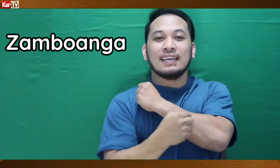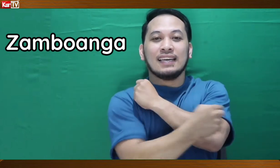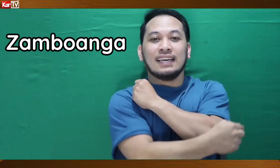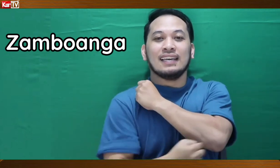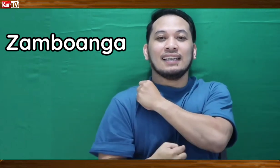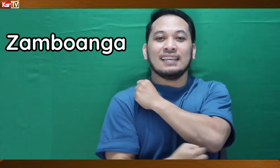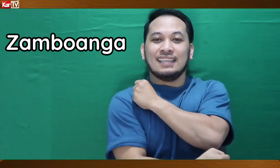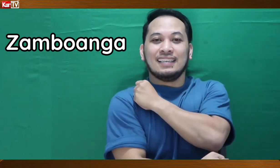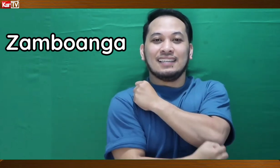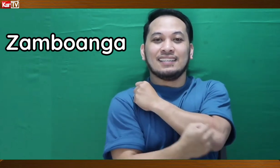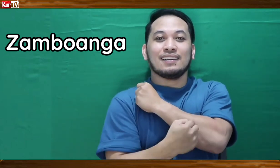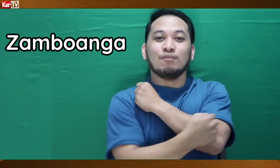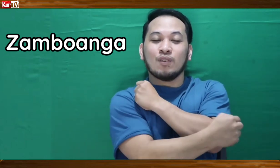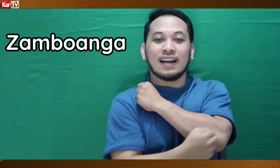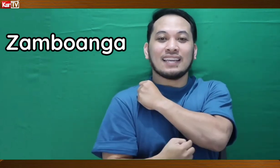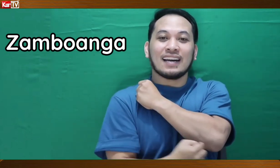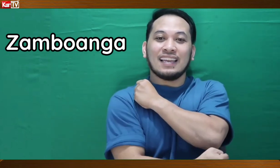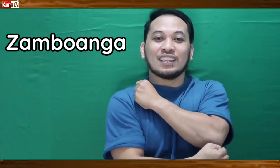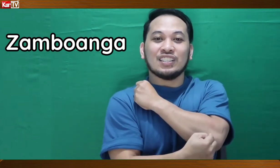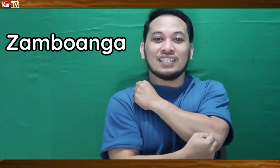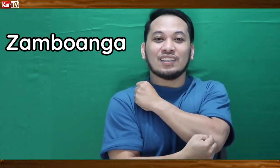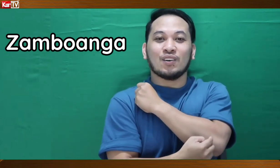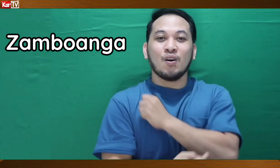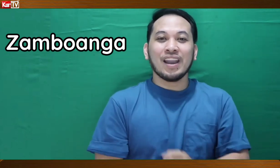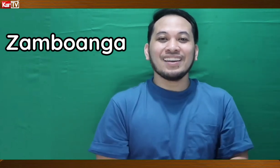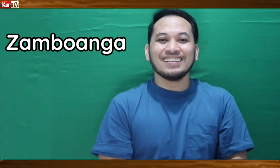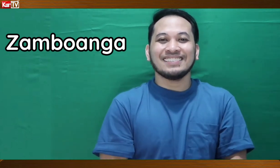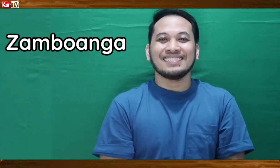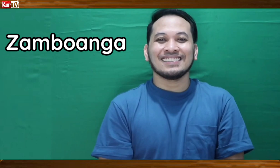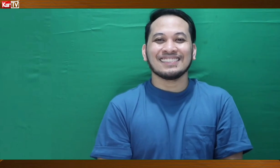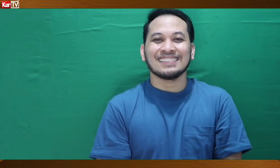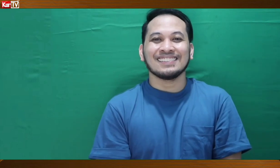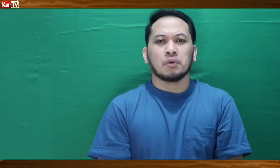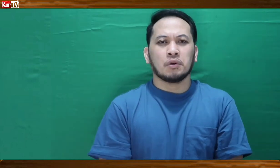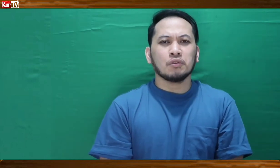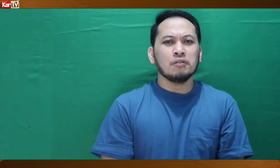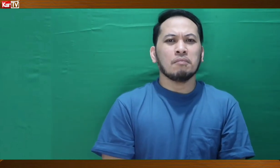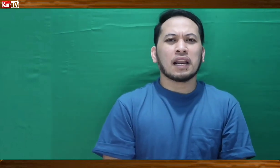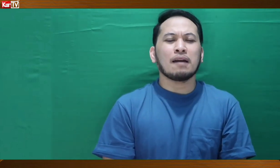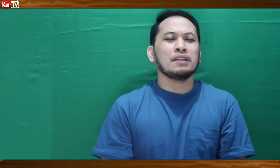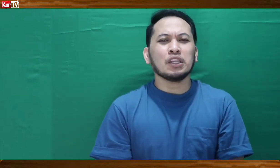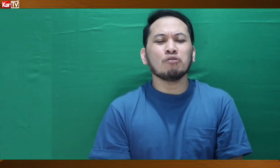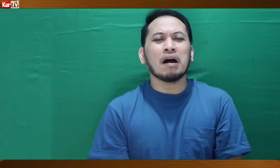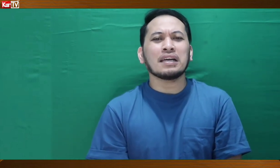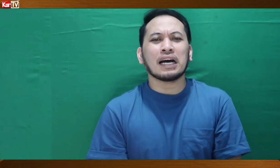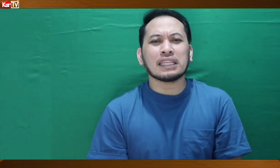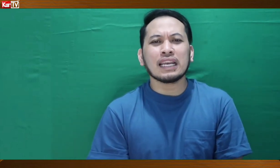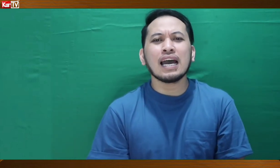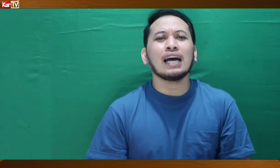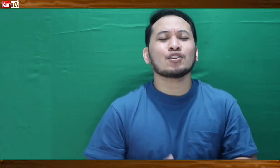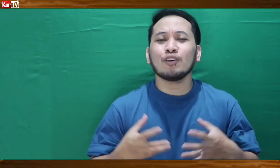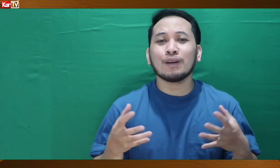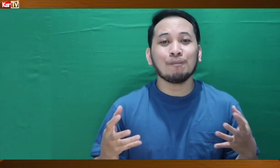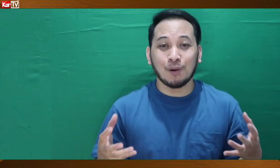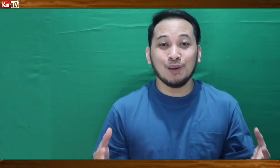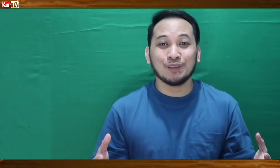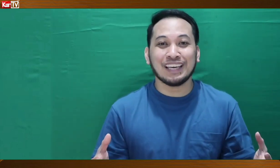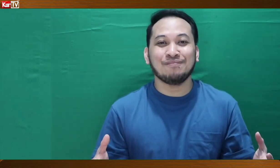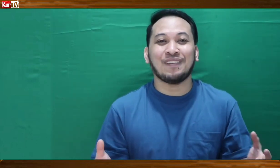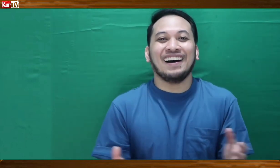Zamwanga. Naka-letter Z dito. Okay. Ito. Marami dito mga nakapira at sobrang polluted pa.